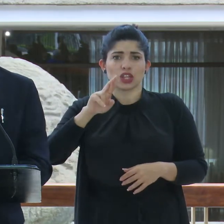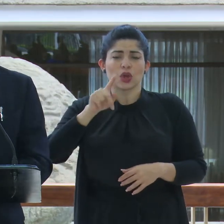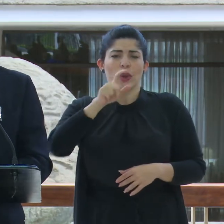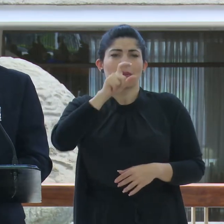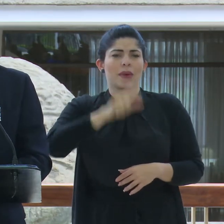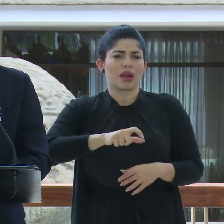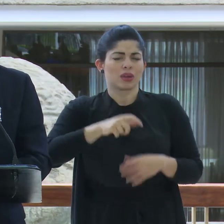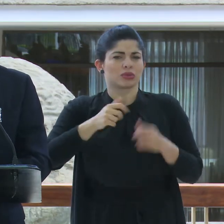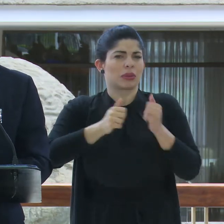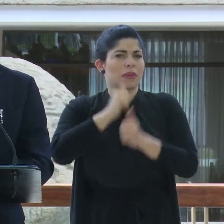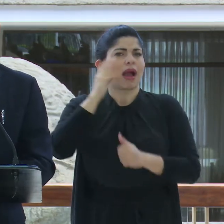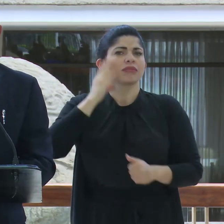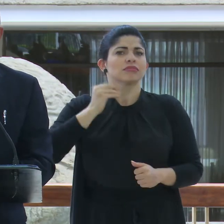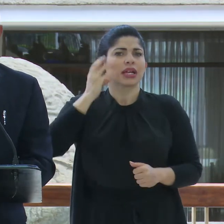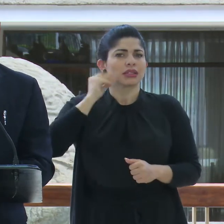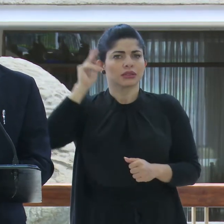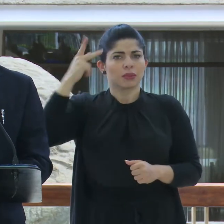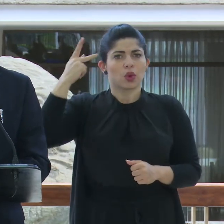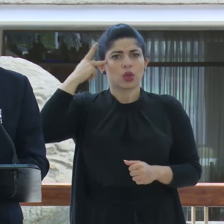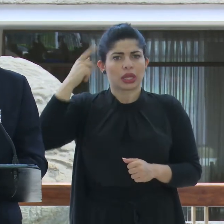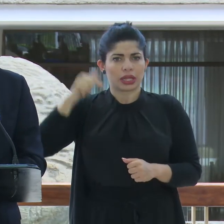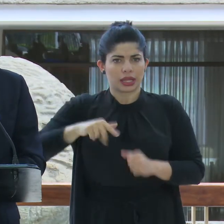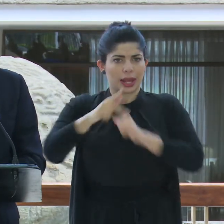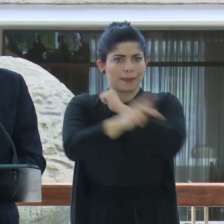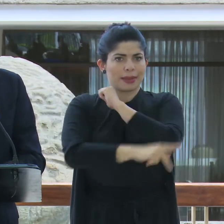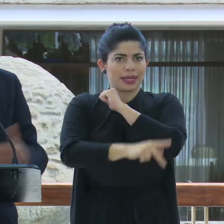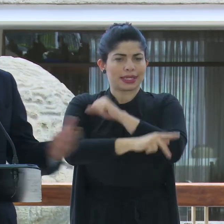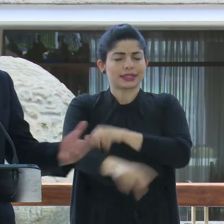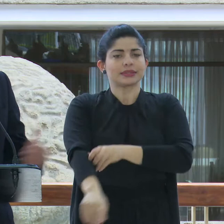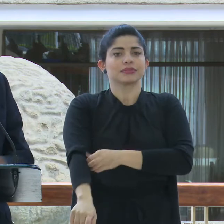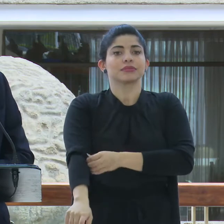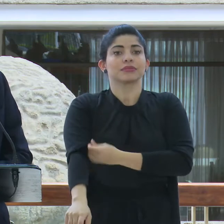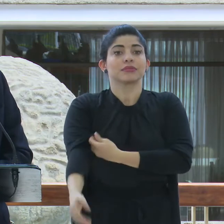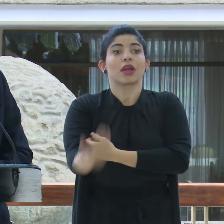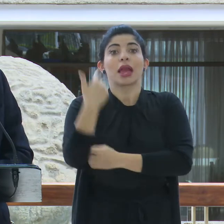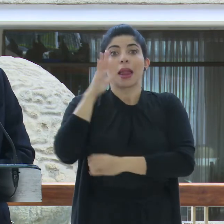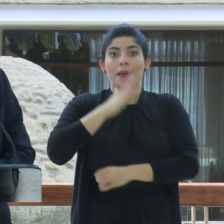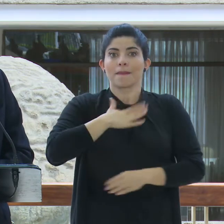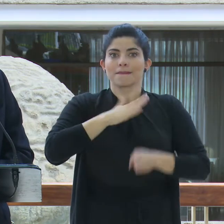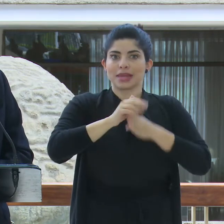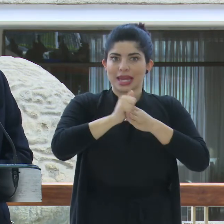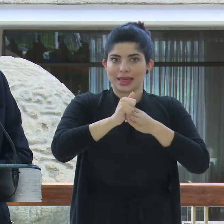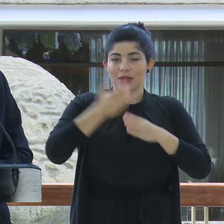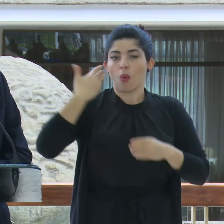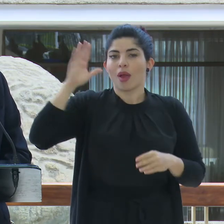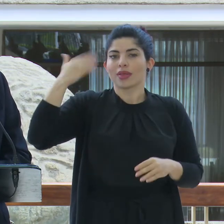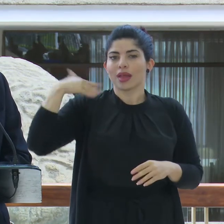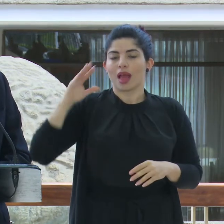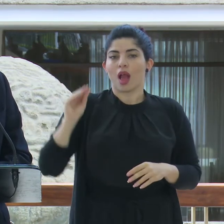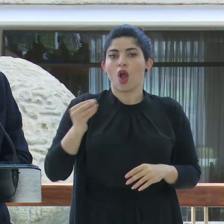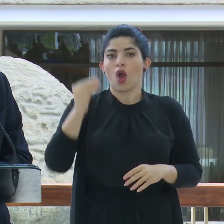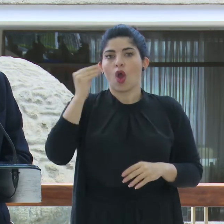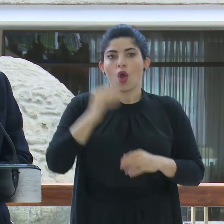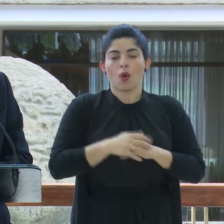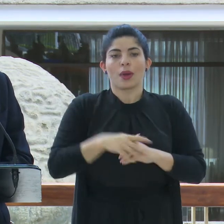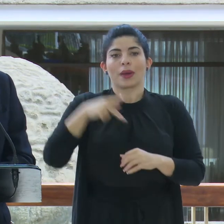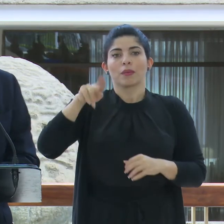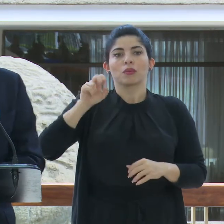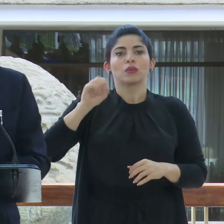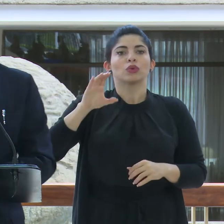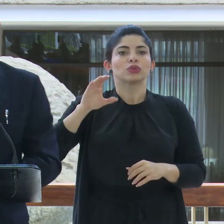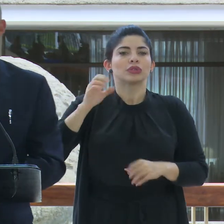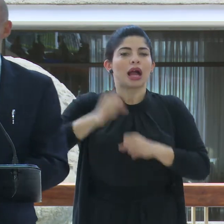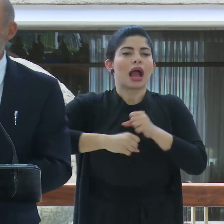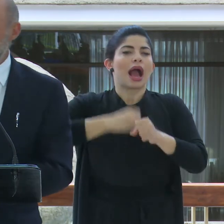mayor experiencia política en este país. Él fue mi líder en la juventud social cristiana en los años